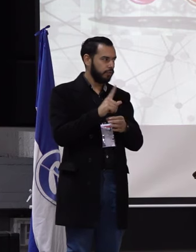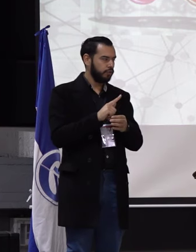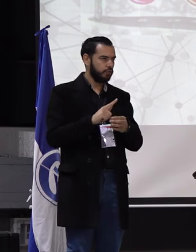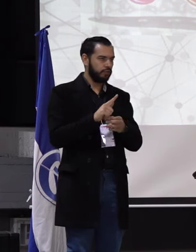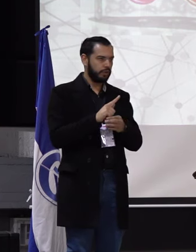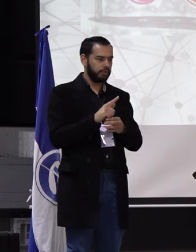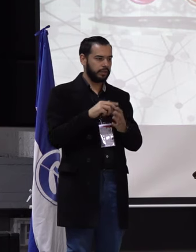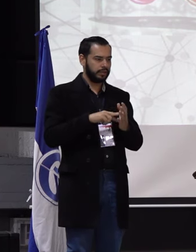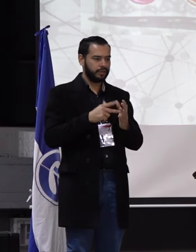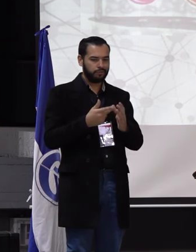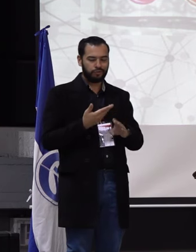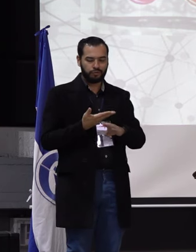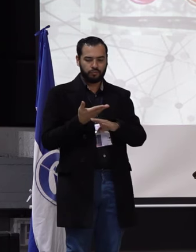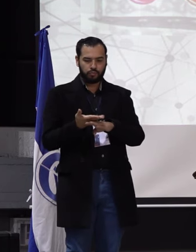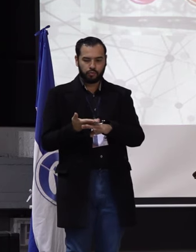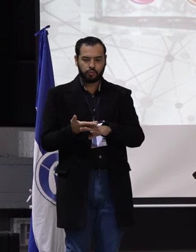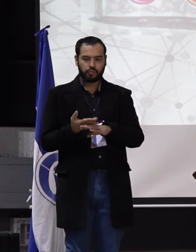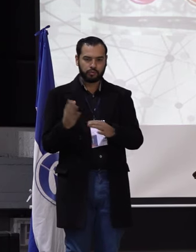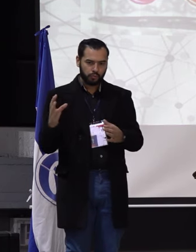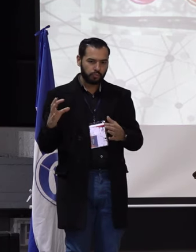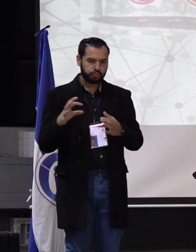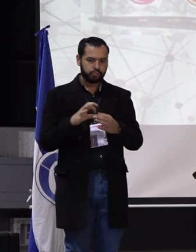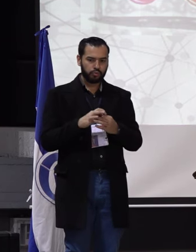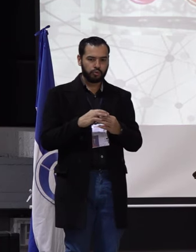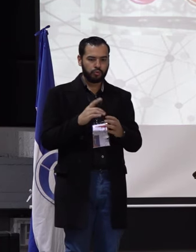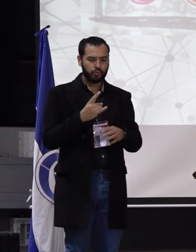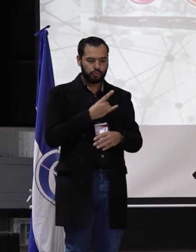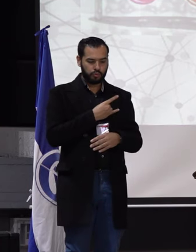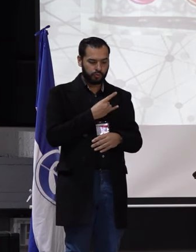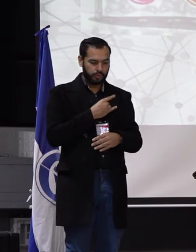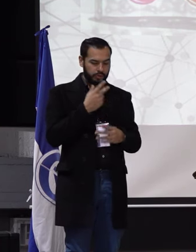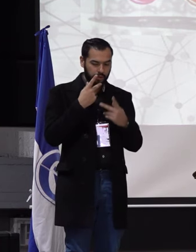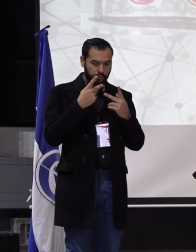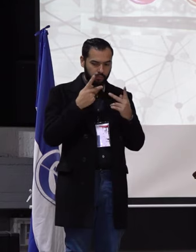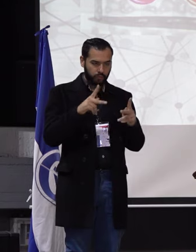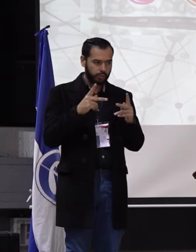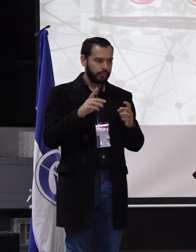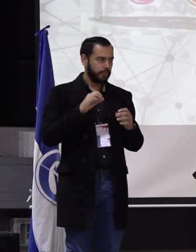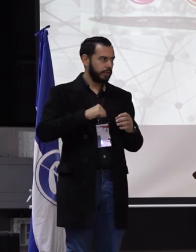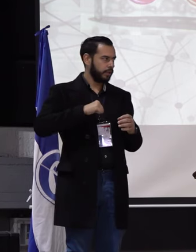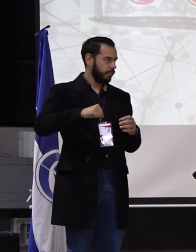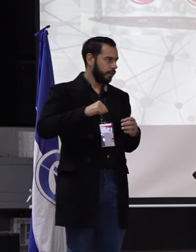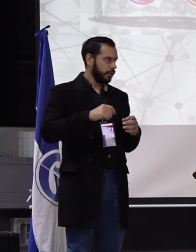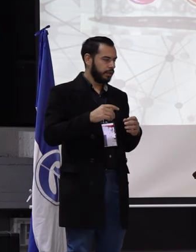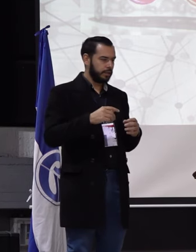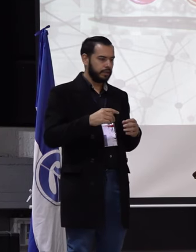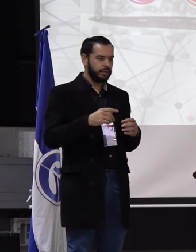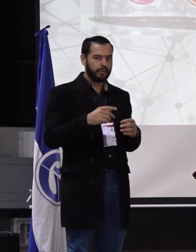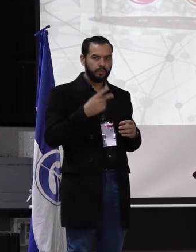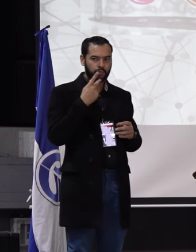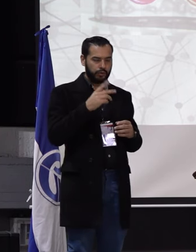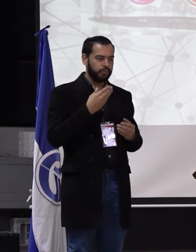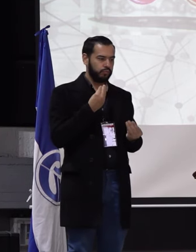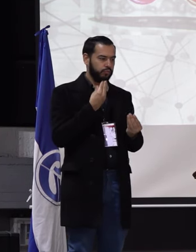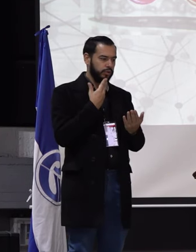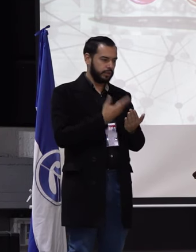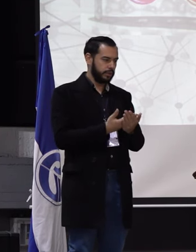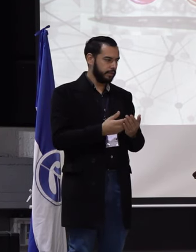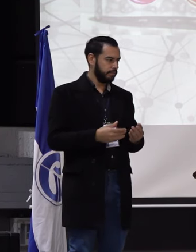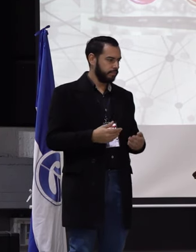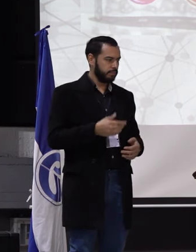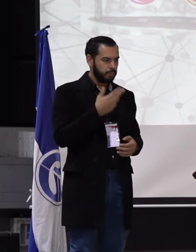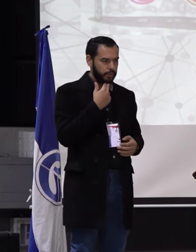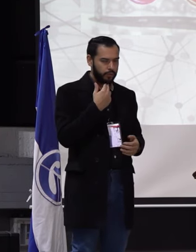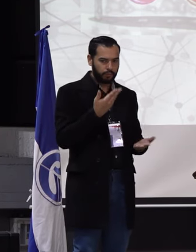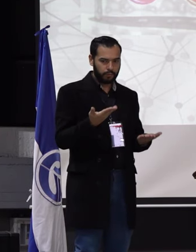Tecnología con una propuesta que vincule la universidad pública, pero que defienda sus procesos públicos. Entonces, pues, muchas gracias. Muy amables.